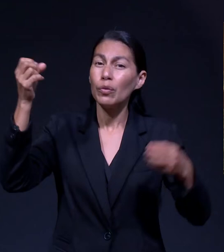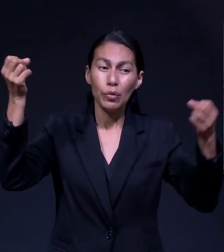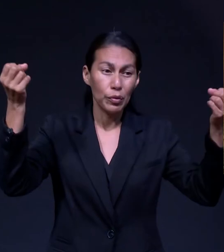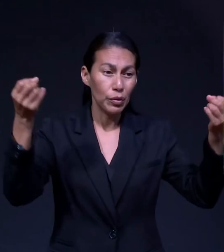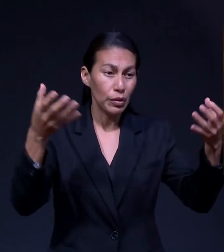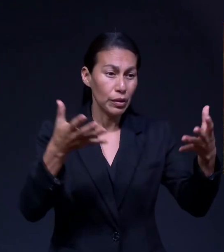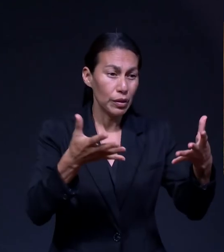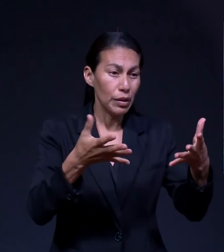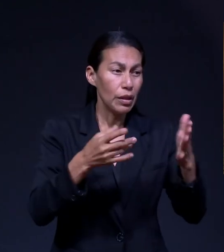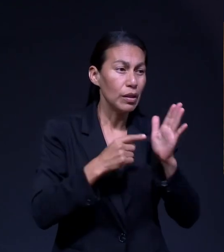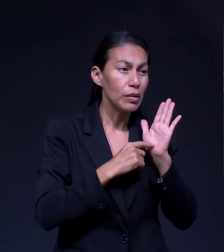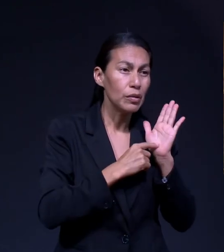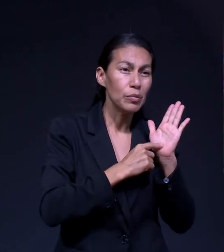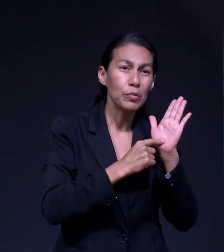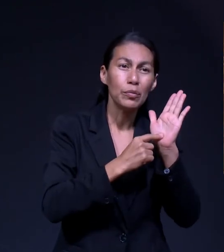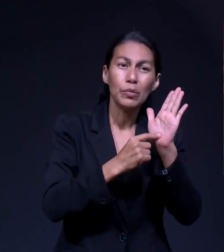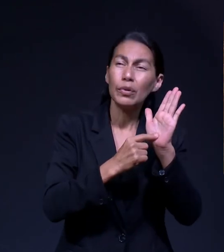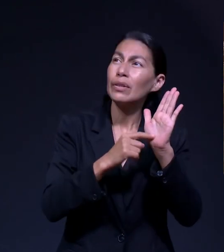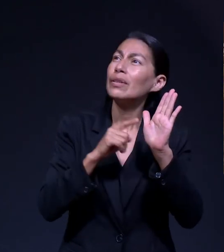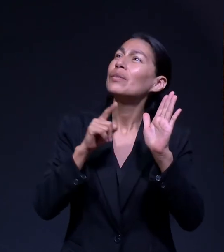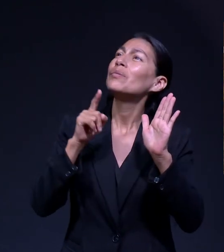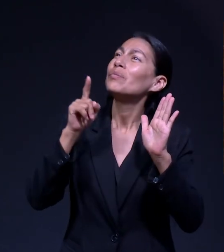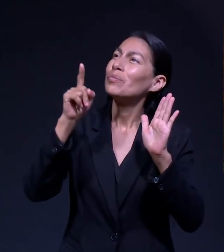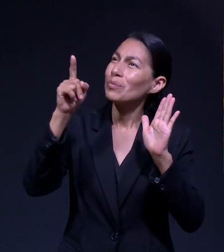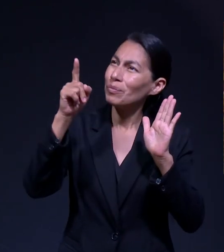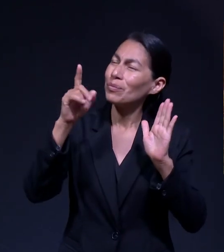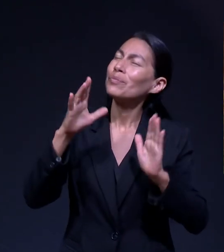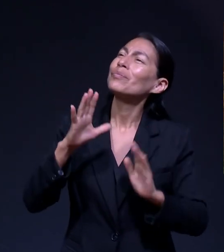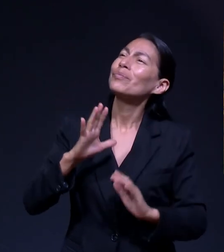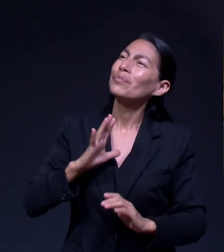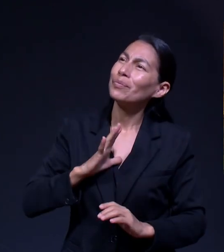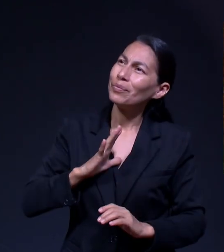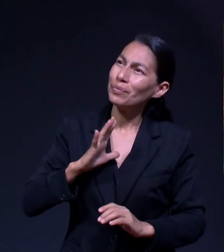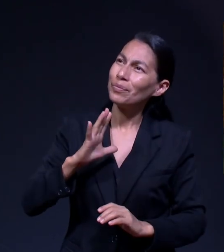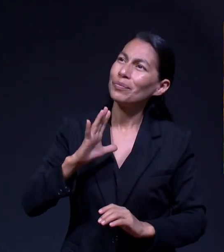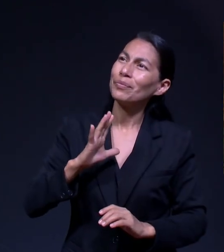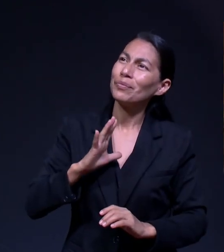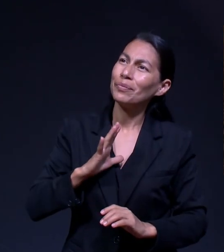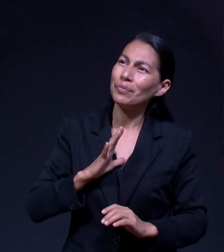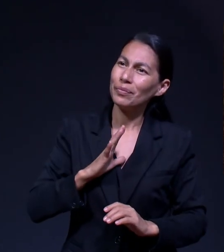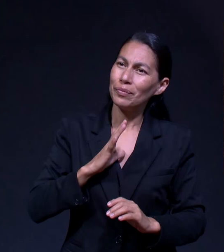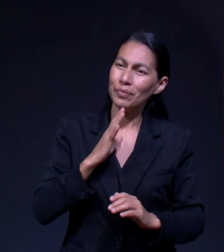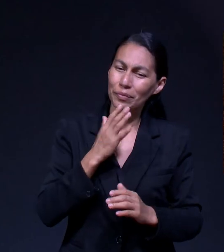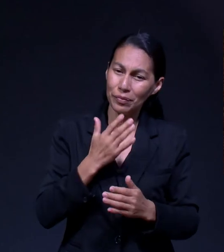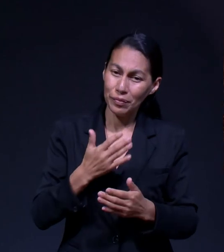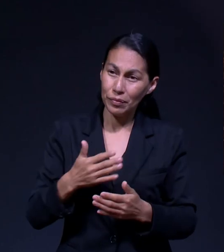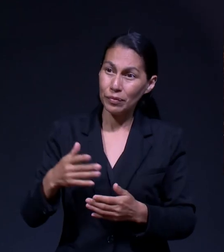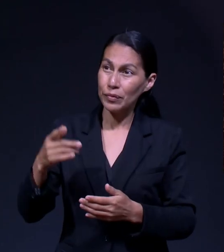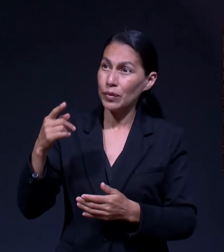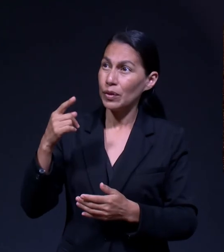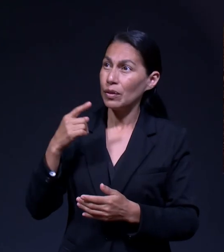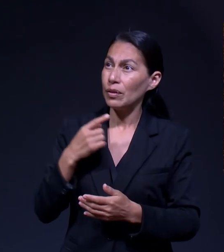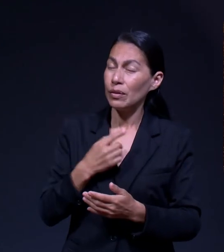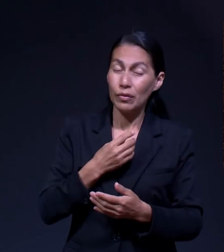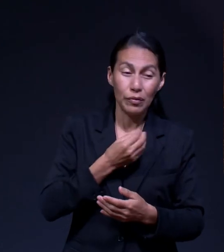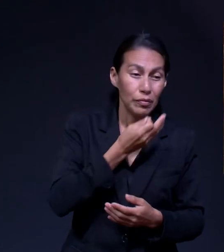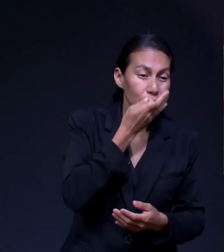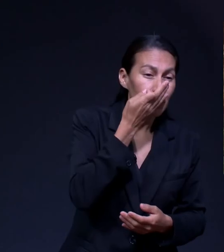Creación Evoca Tu Presencia Desde